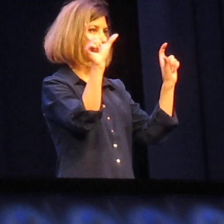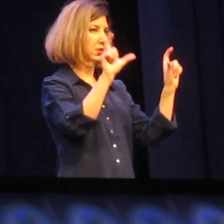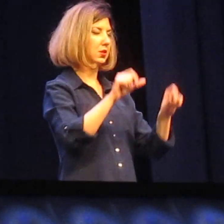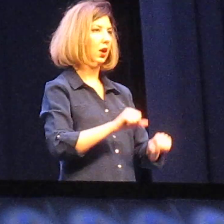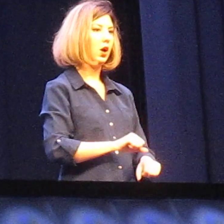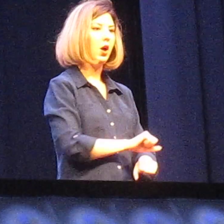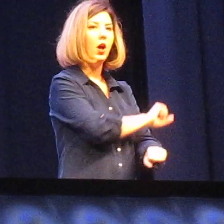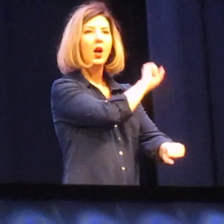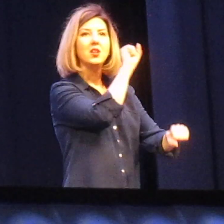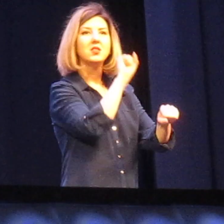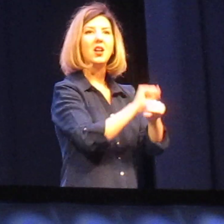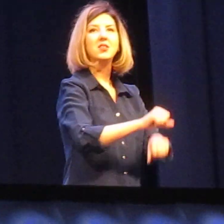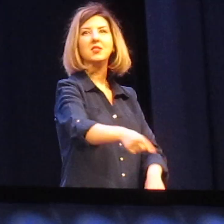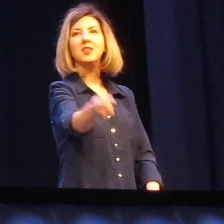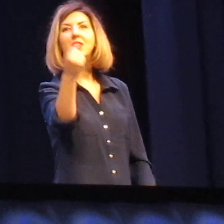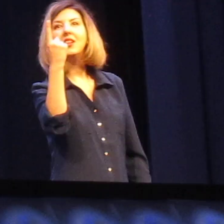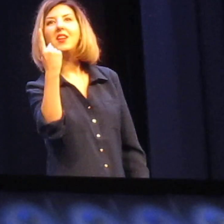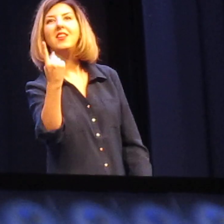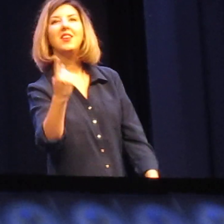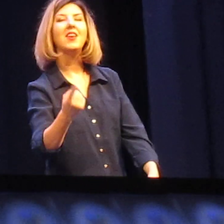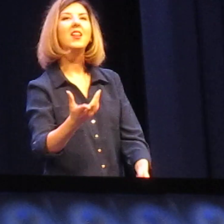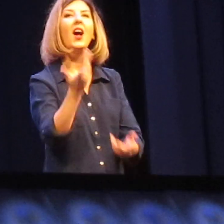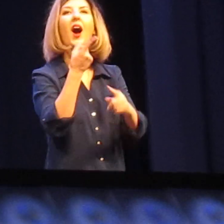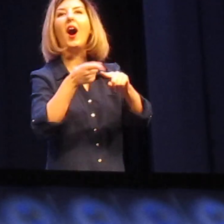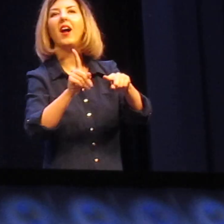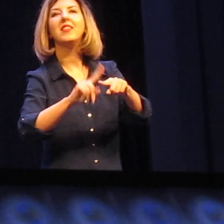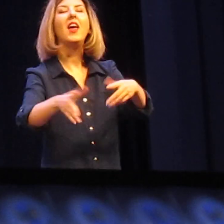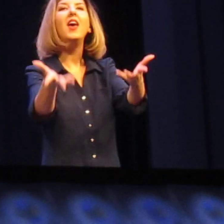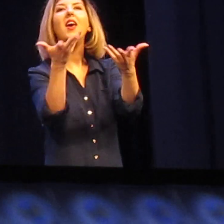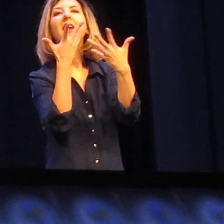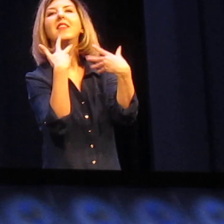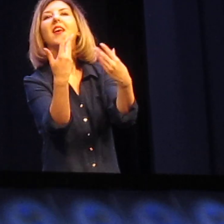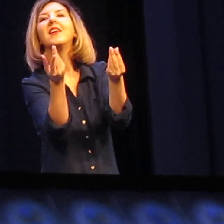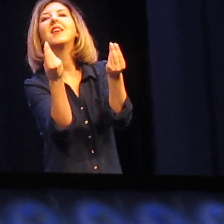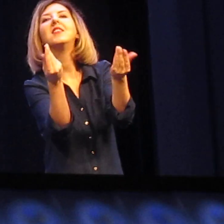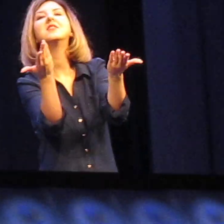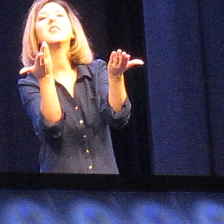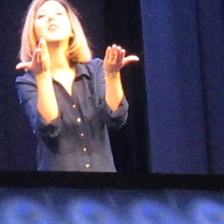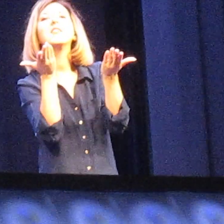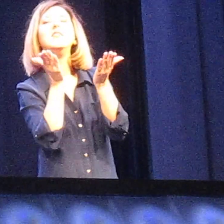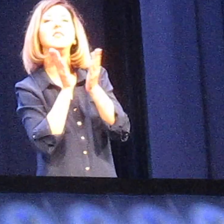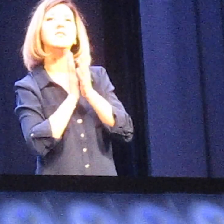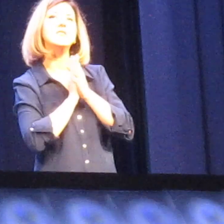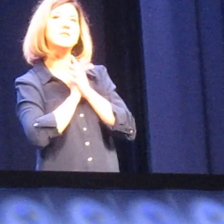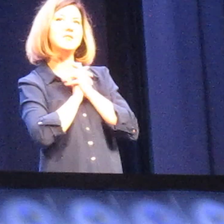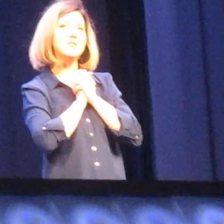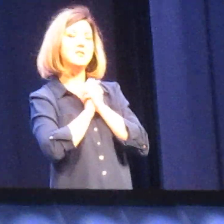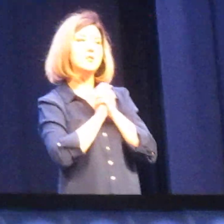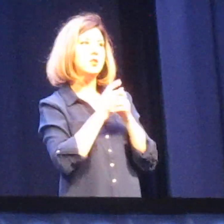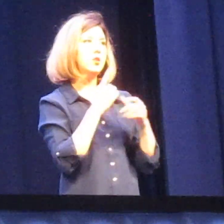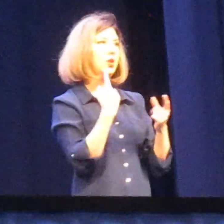в магазин застыл один от этой красоты.